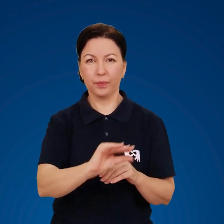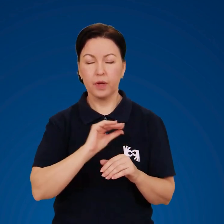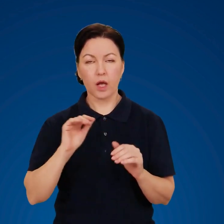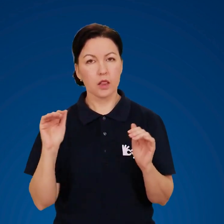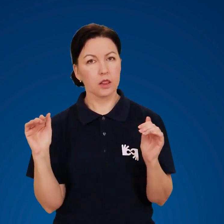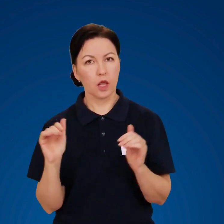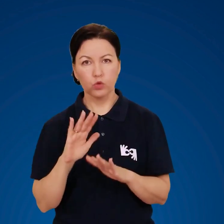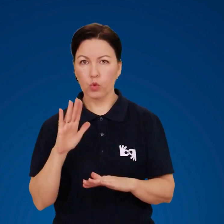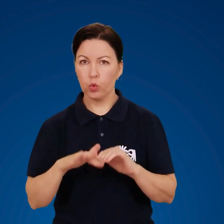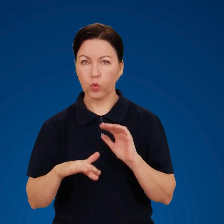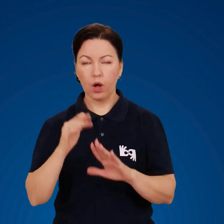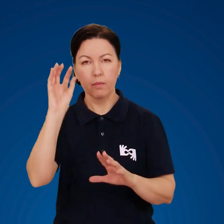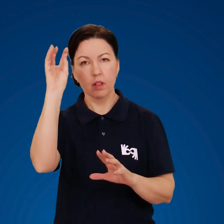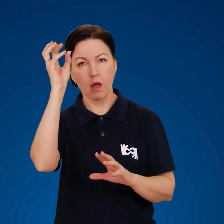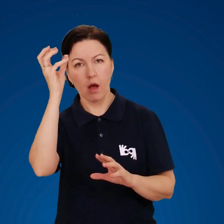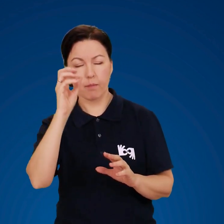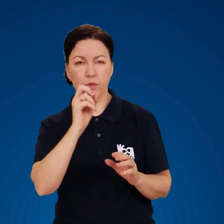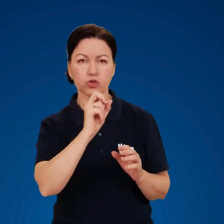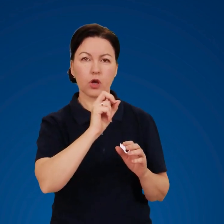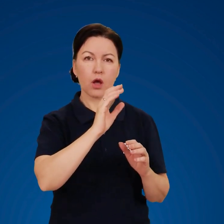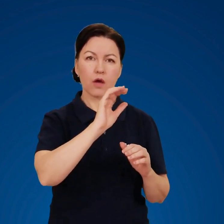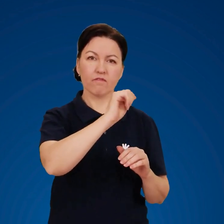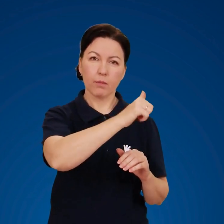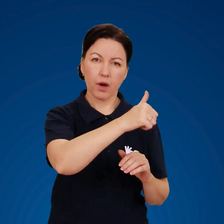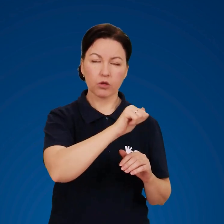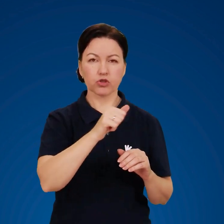вимикачів, елементів проводки, голіруч.